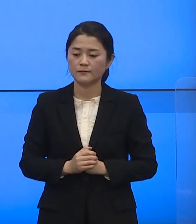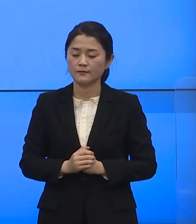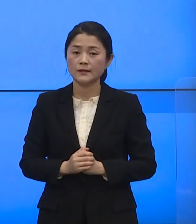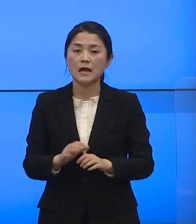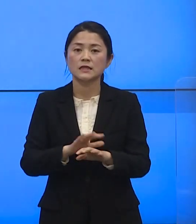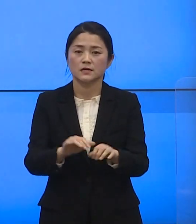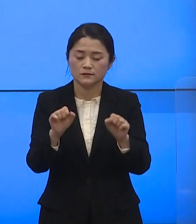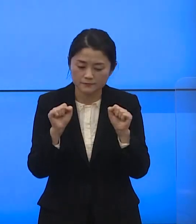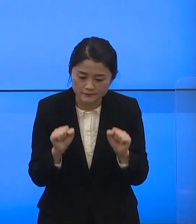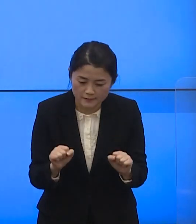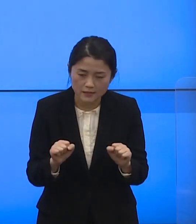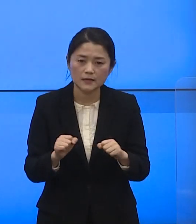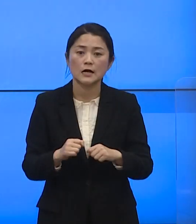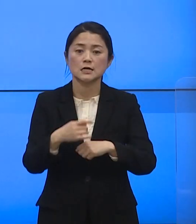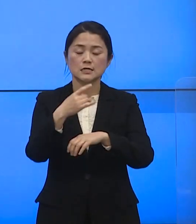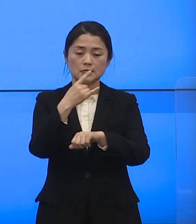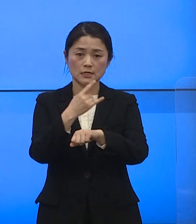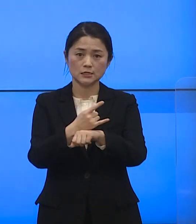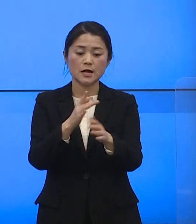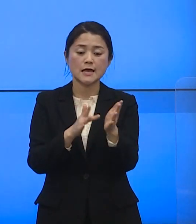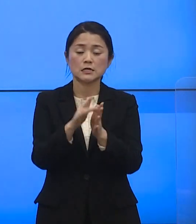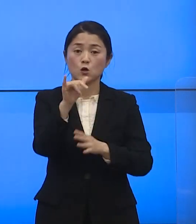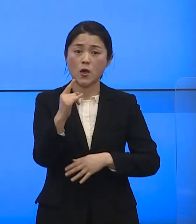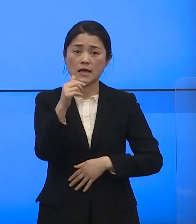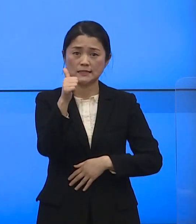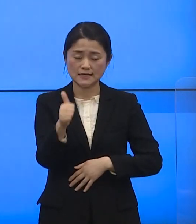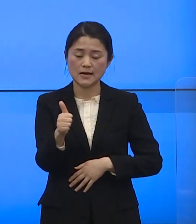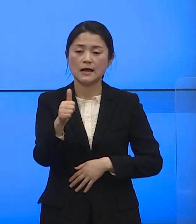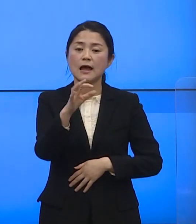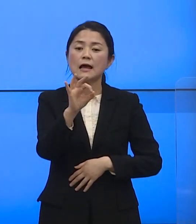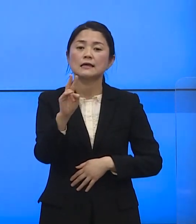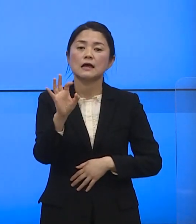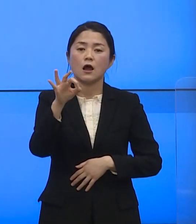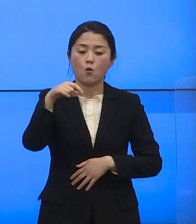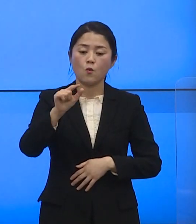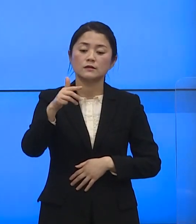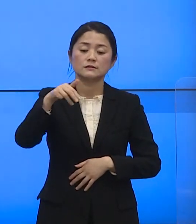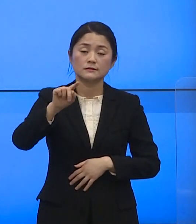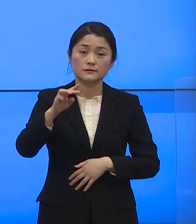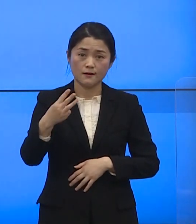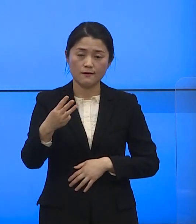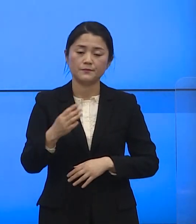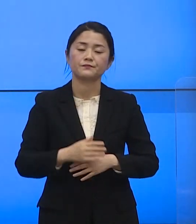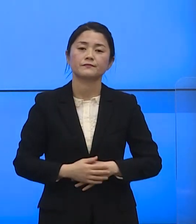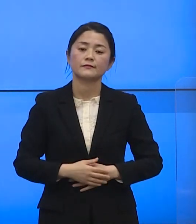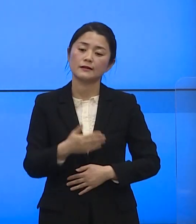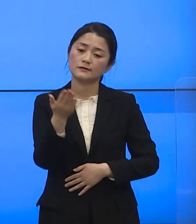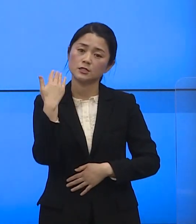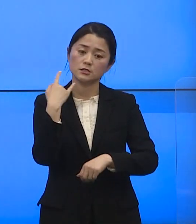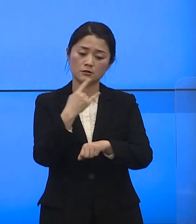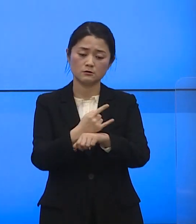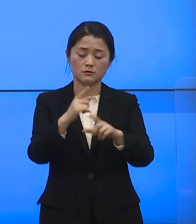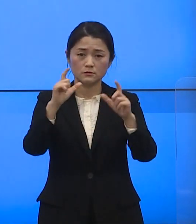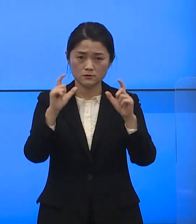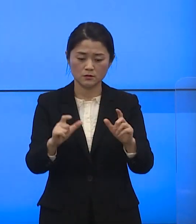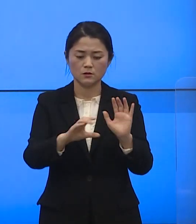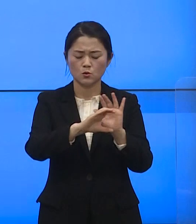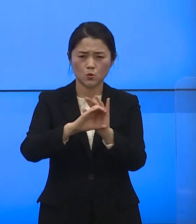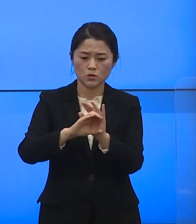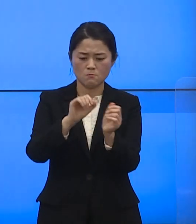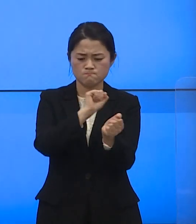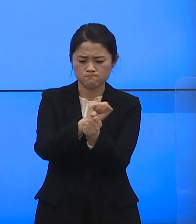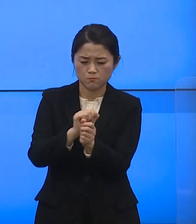안녕하십니까 의상문 약사회장 양원철입니다 최근 의상문 내의 코로나